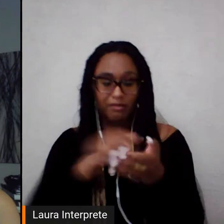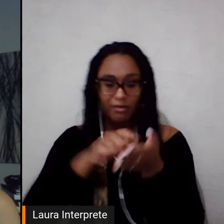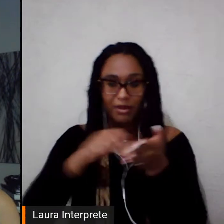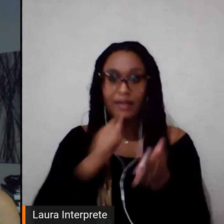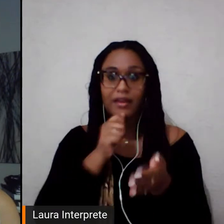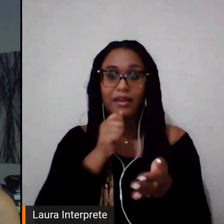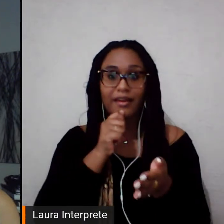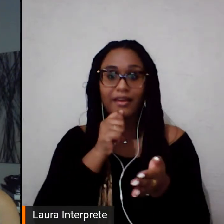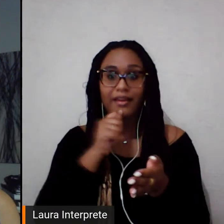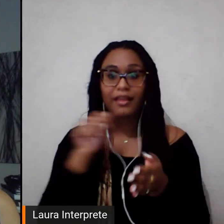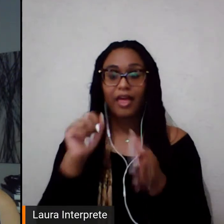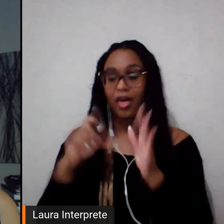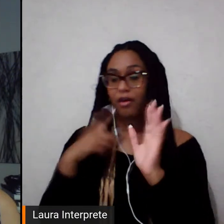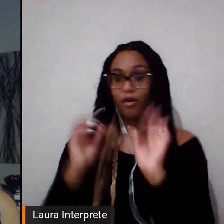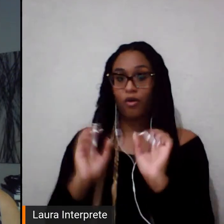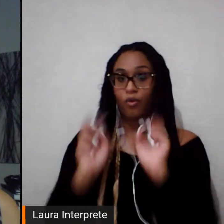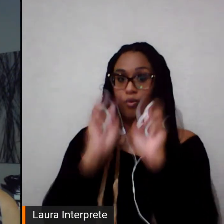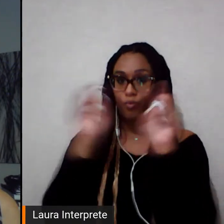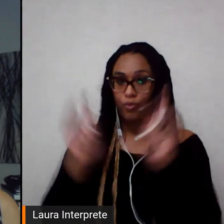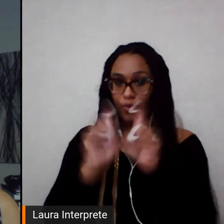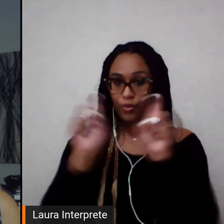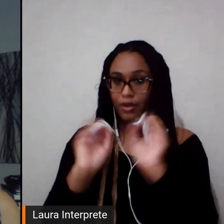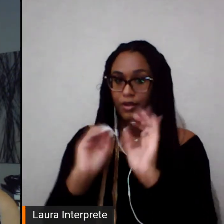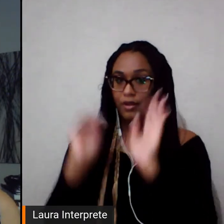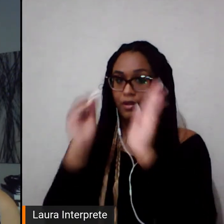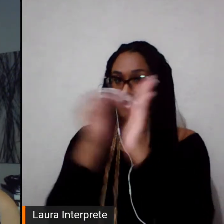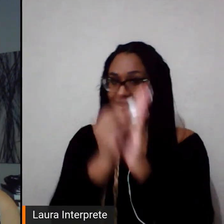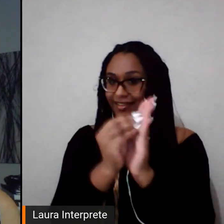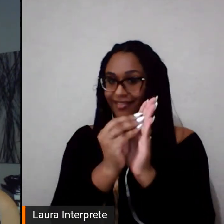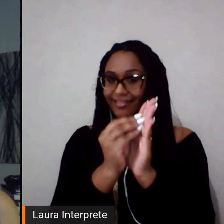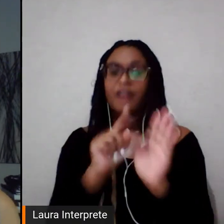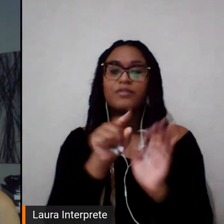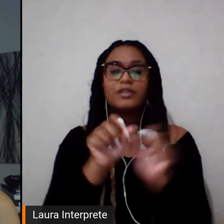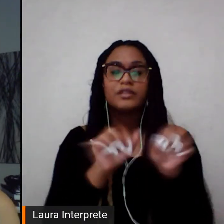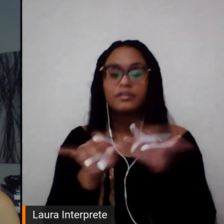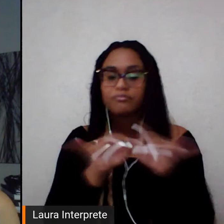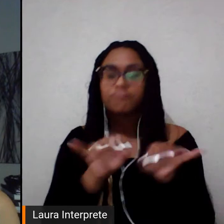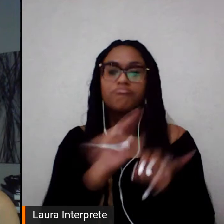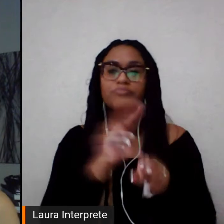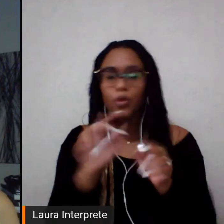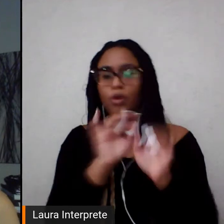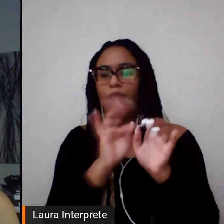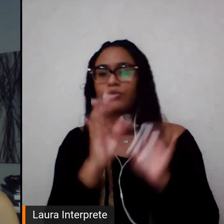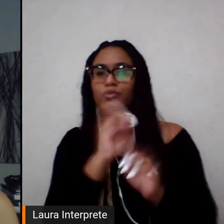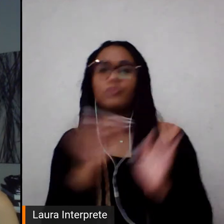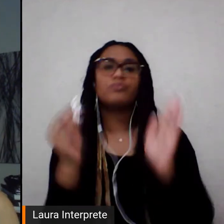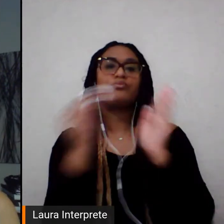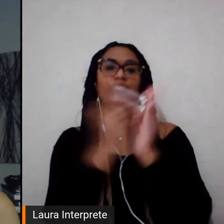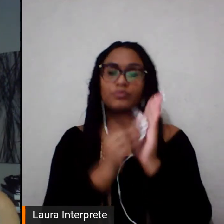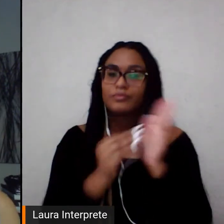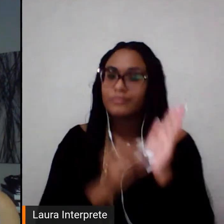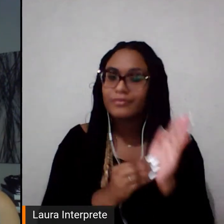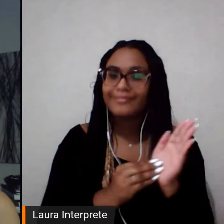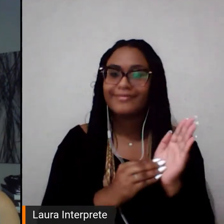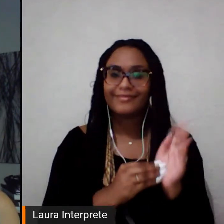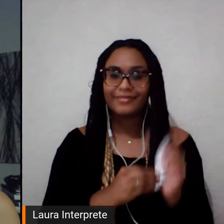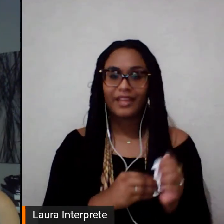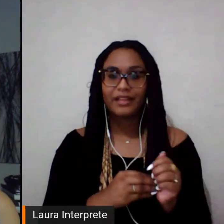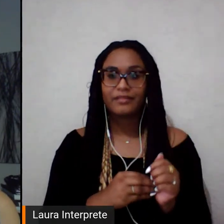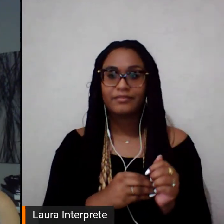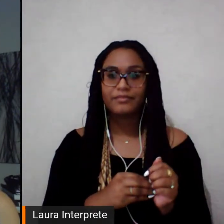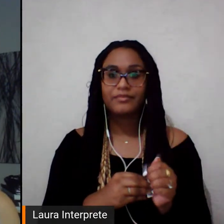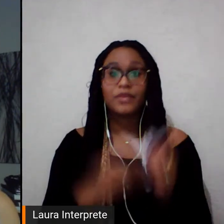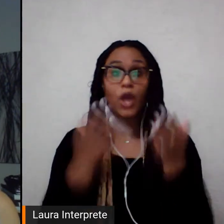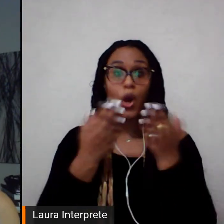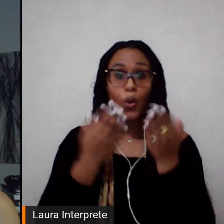e ao final do evento, assine a lista de presença. A mesa inaugural de hoje trata do tema Memória